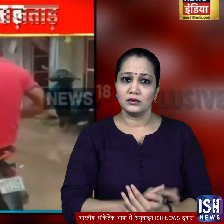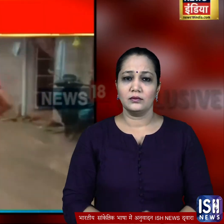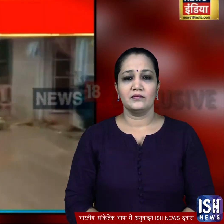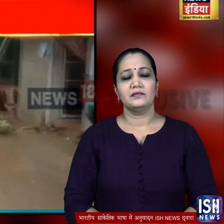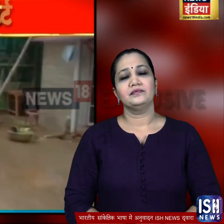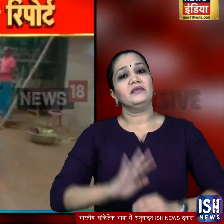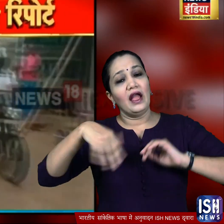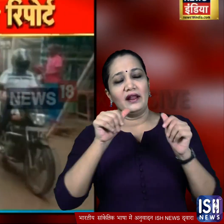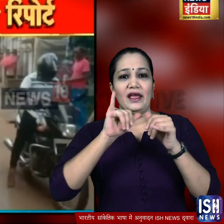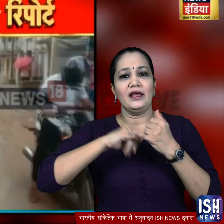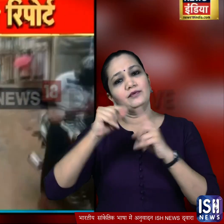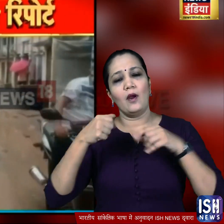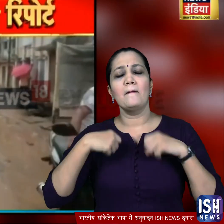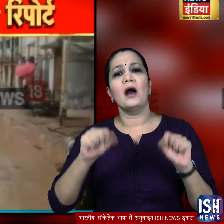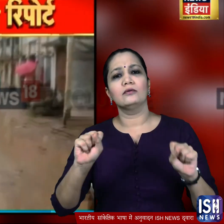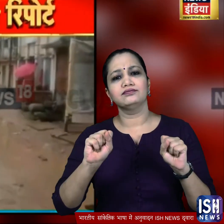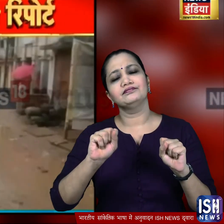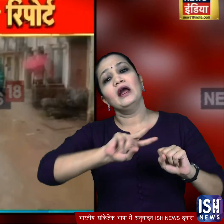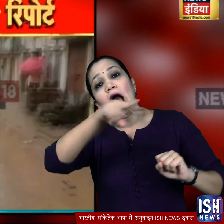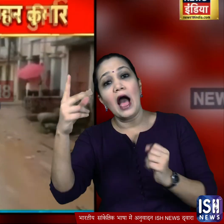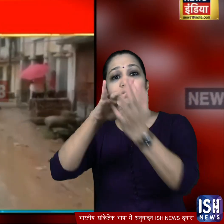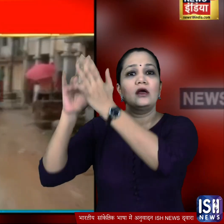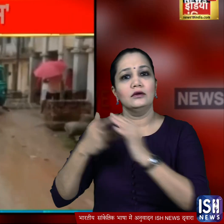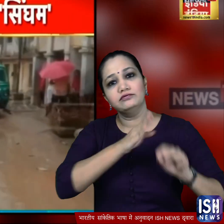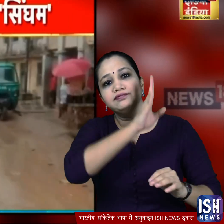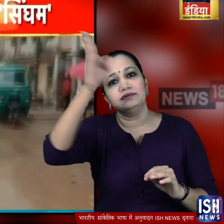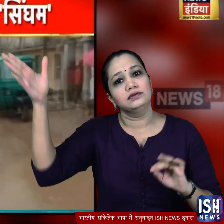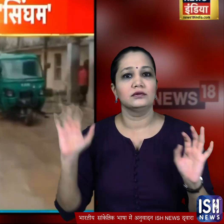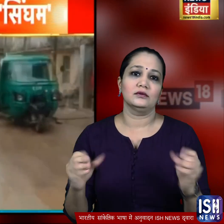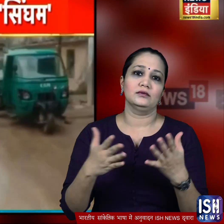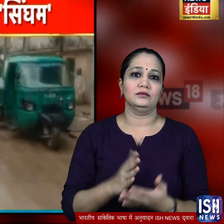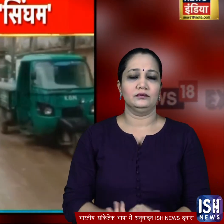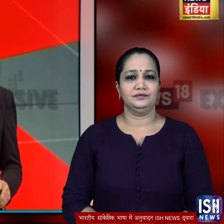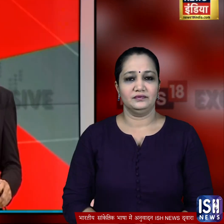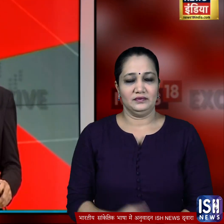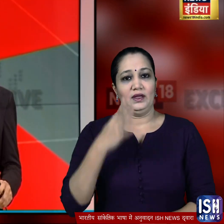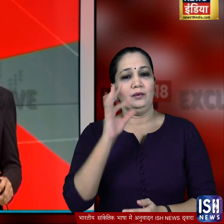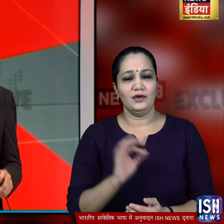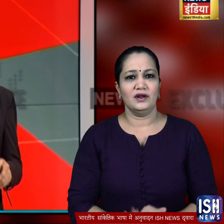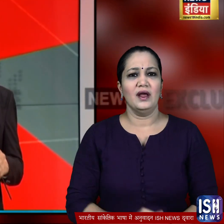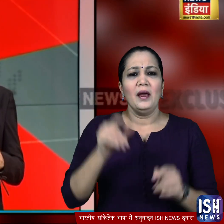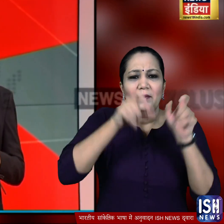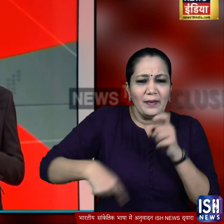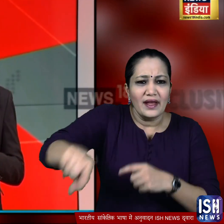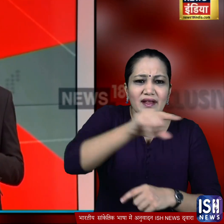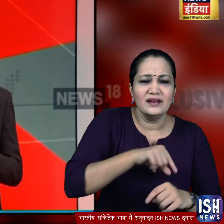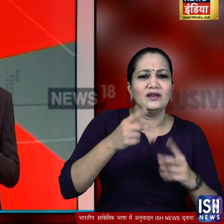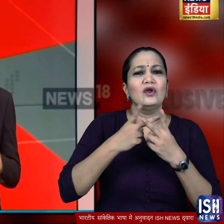इसके बाद एसपी वहाँ से मोटरसाइकल पर सवार होकर बाकी इलाकों के दोरे पर निकल गए सोबात किक बाती कि आम लोगों का पाला जमीन पर